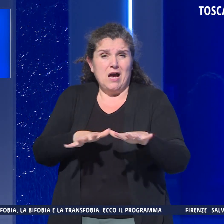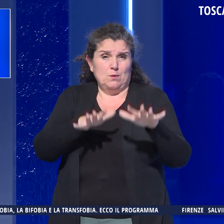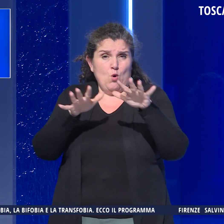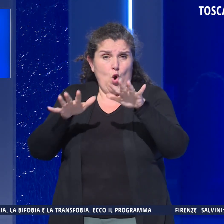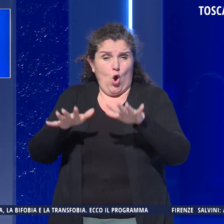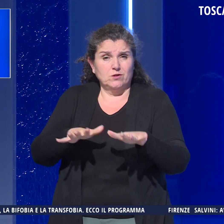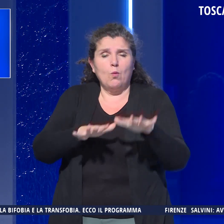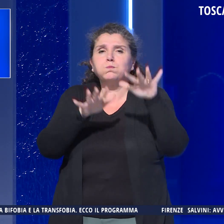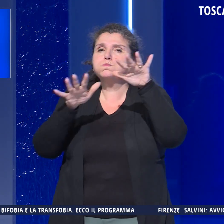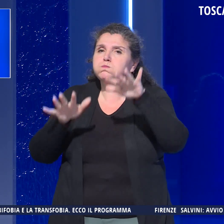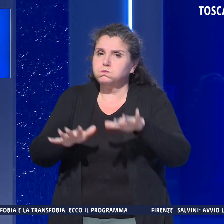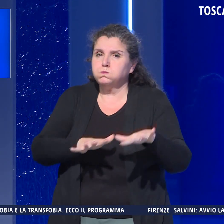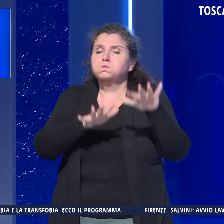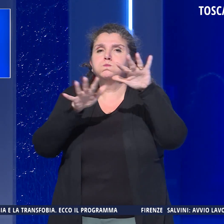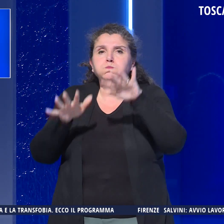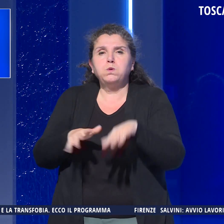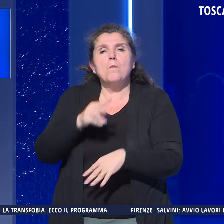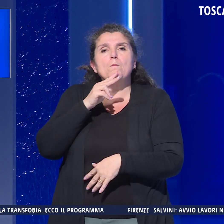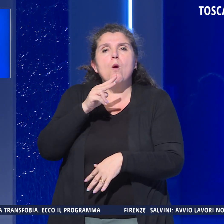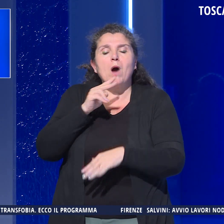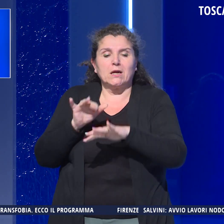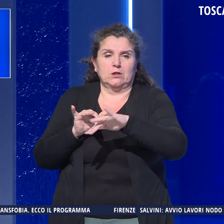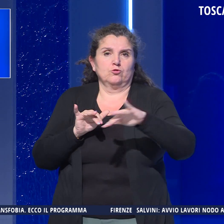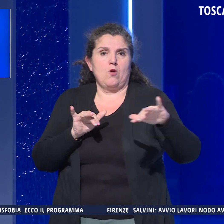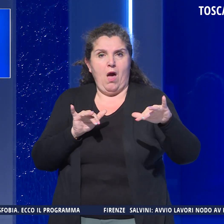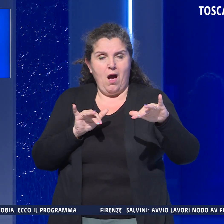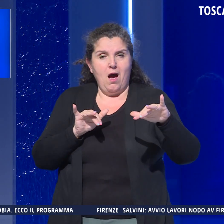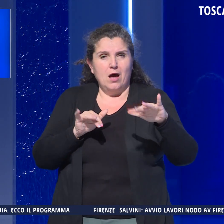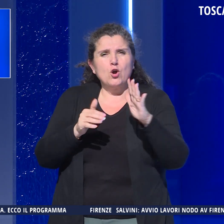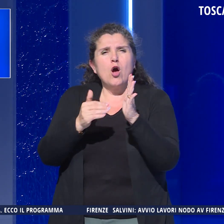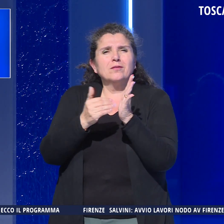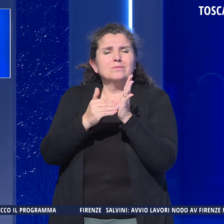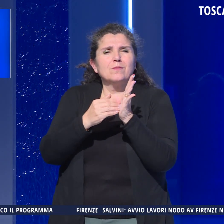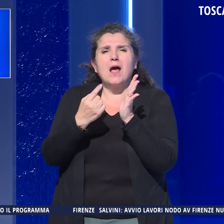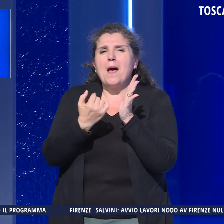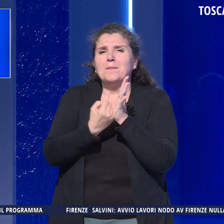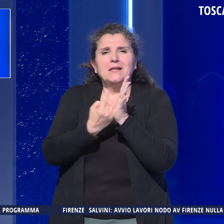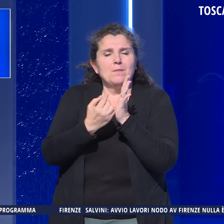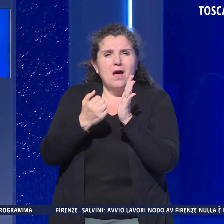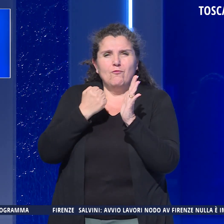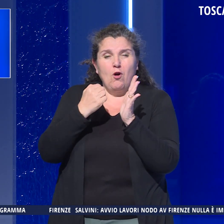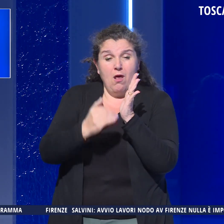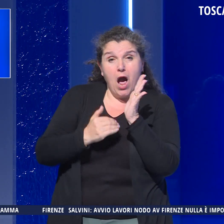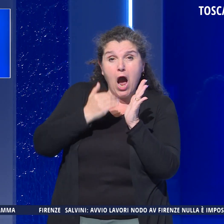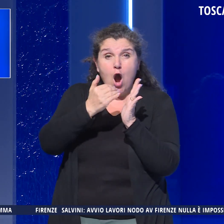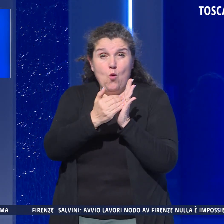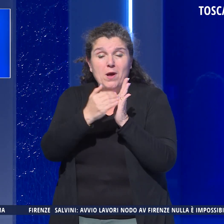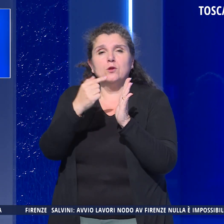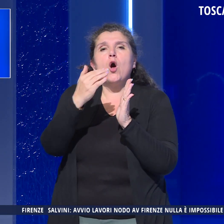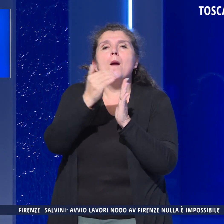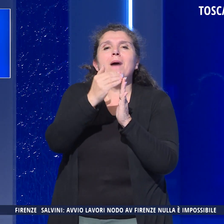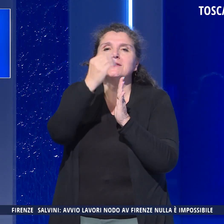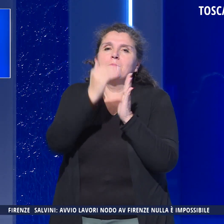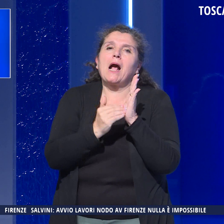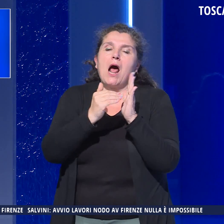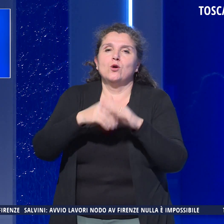fino a molto mossi dal pomeriggio al largo Temperature minime insensibili a aumento e massime in